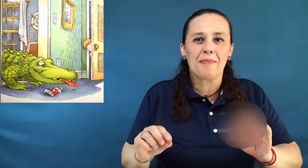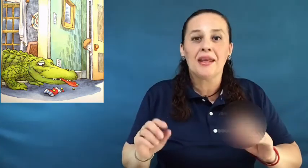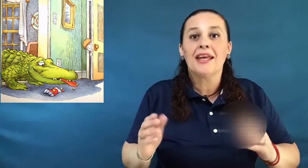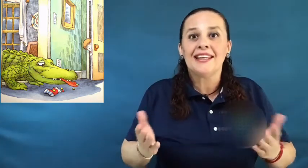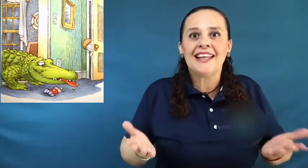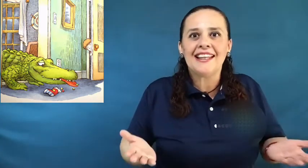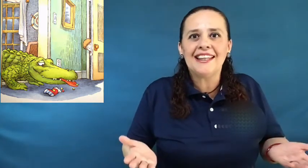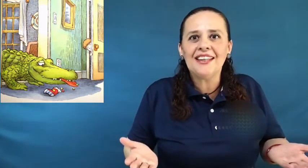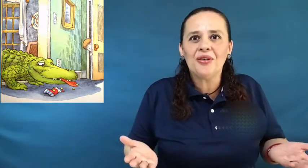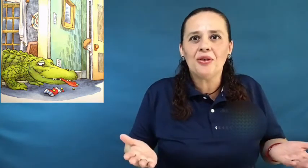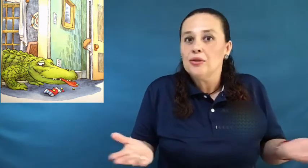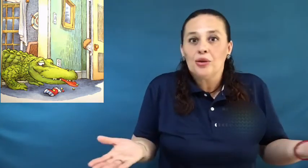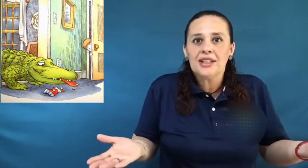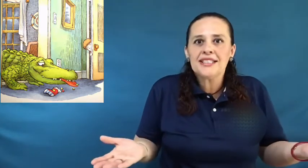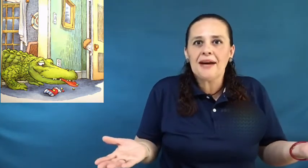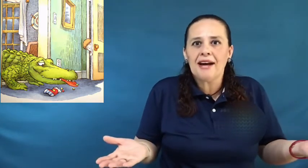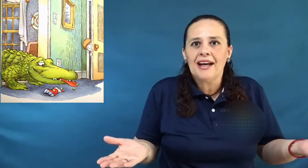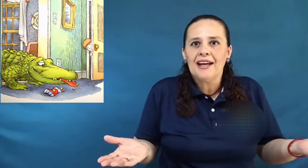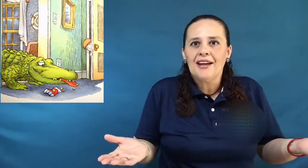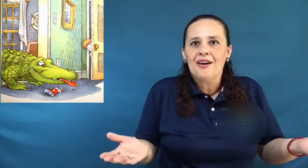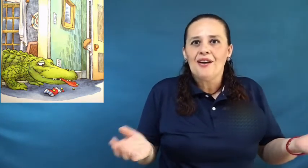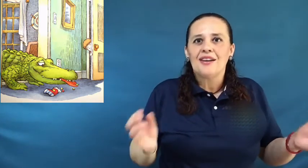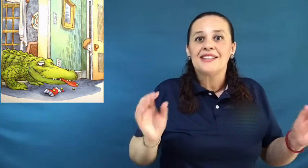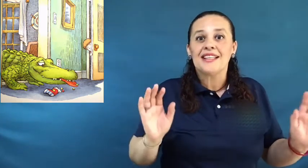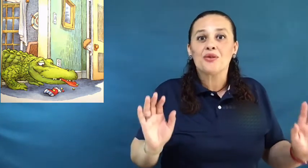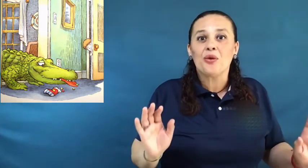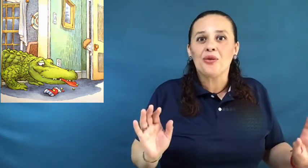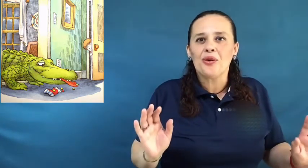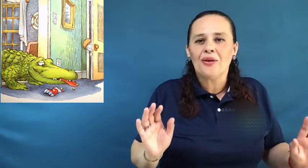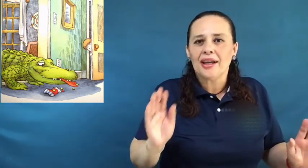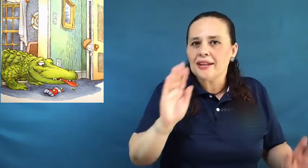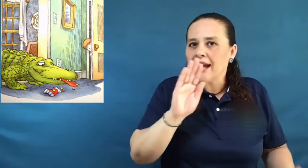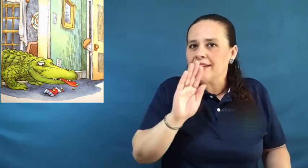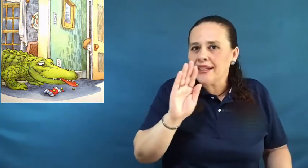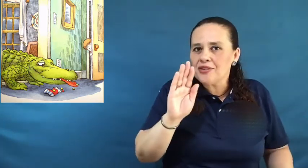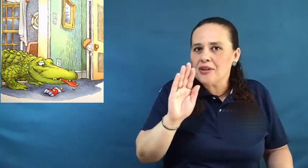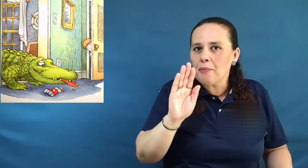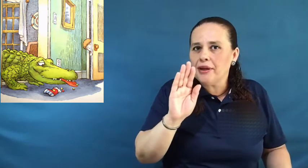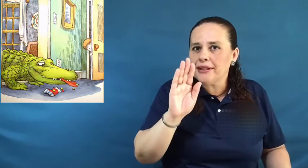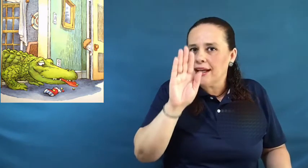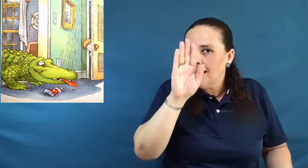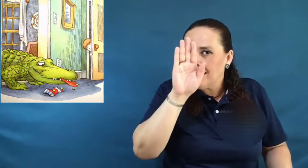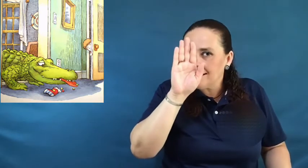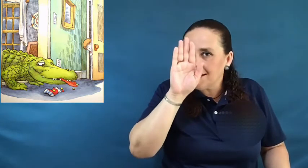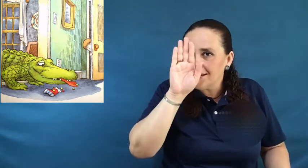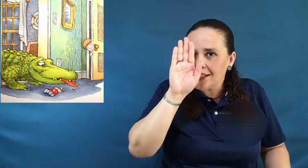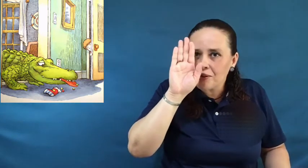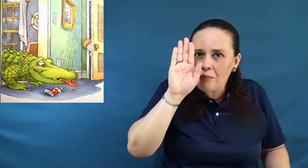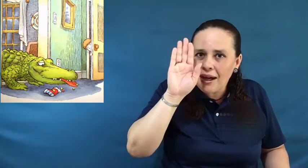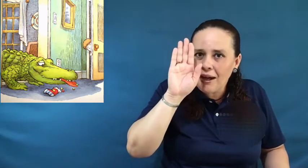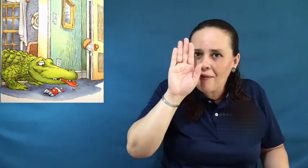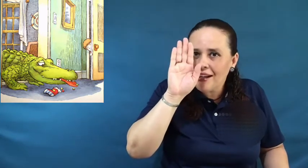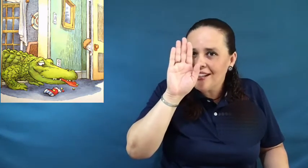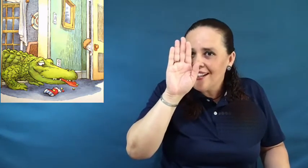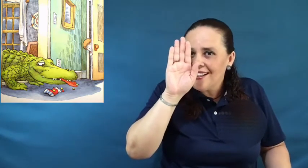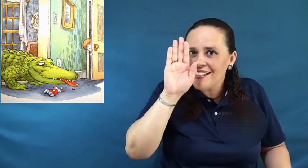Y el niño, ¿dónde estaba? Se escondió atrás de una puerta, así, se asomaba. Y se